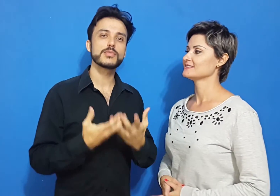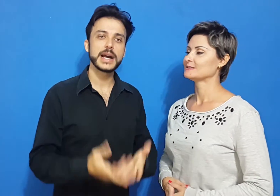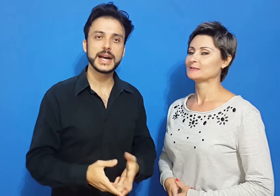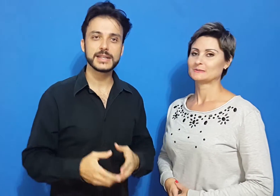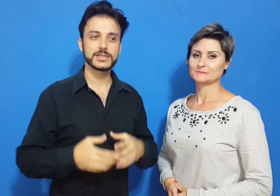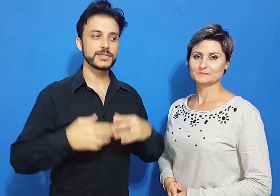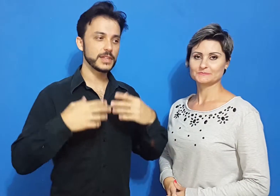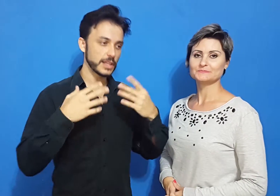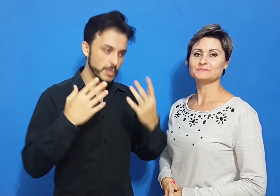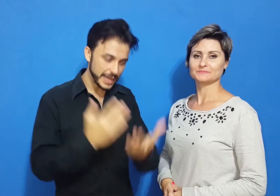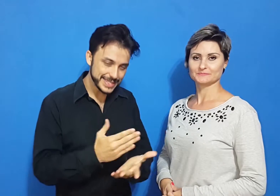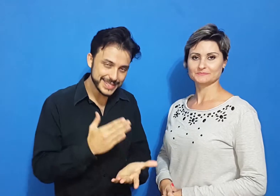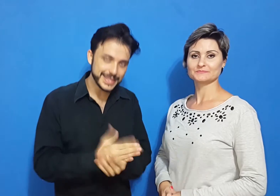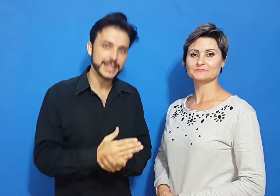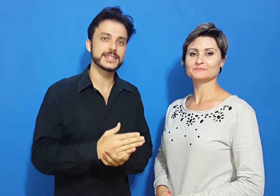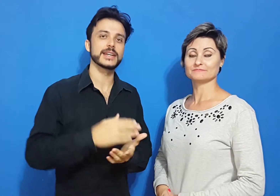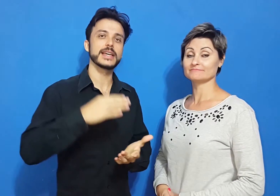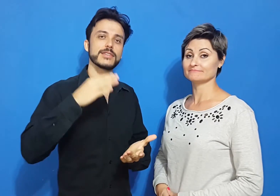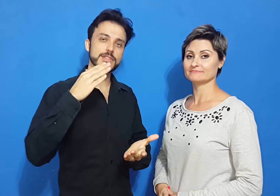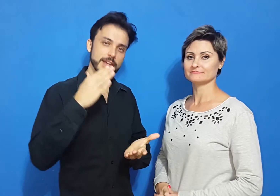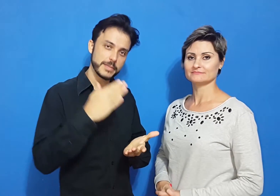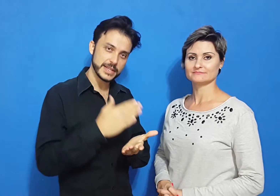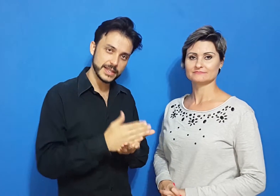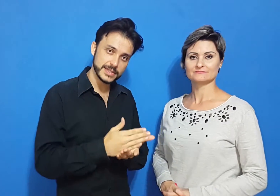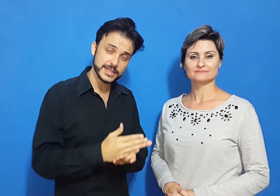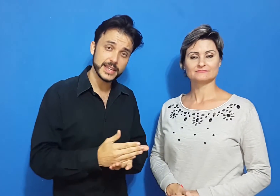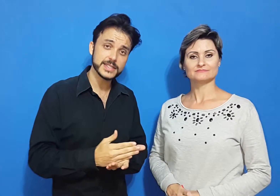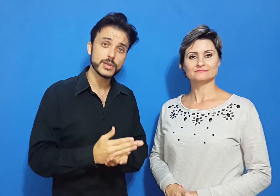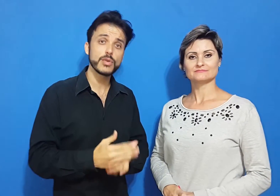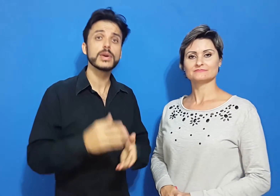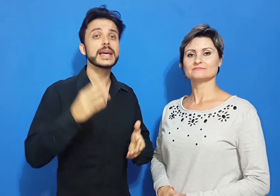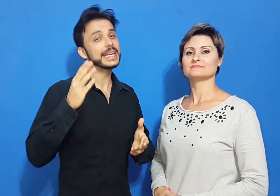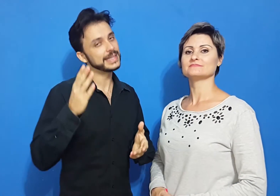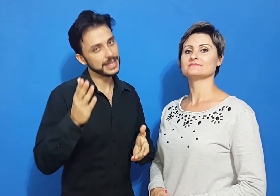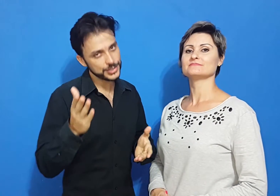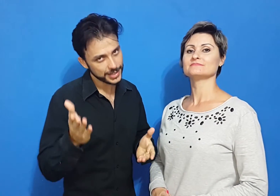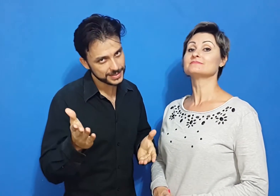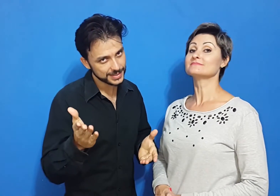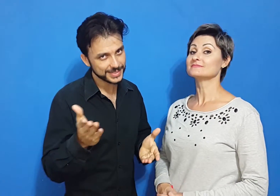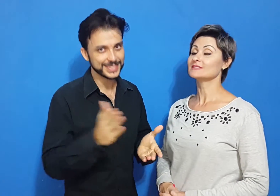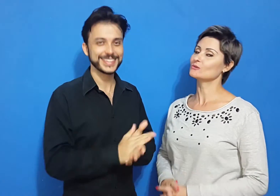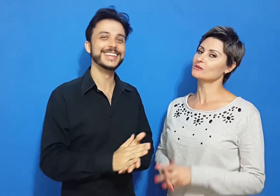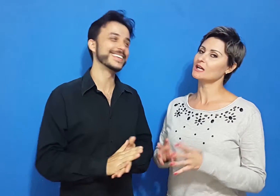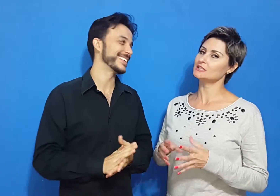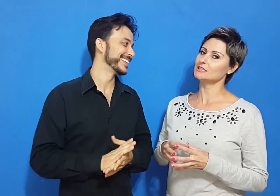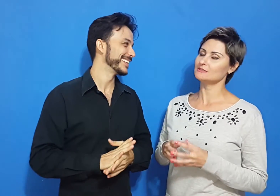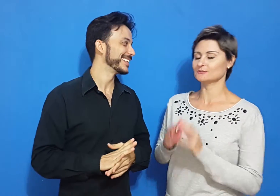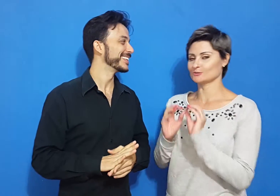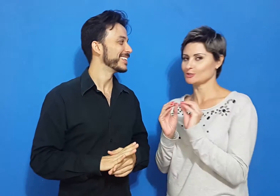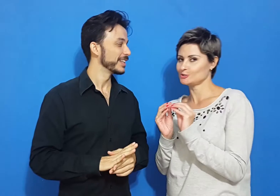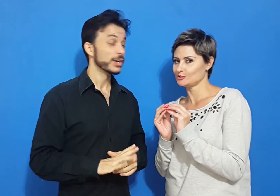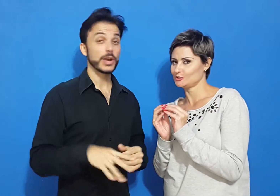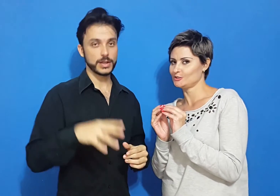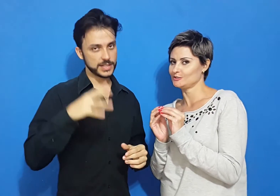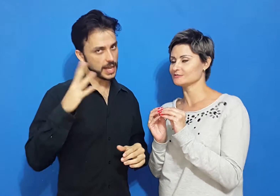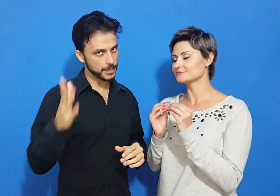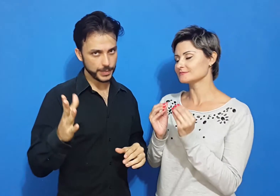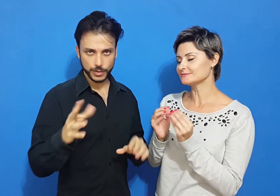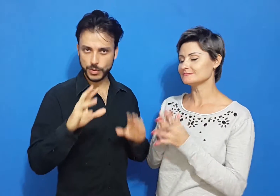acostumadas, enfim, tem uma resistência. E aí você vai quebrar essa resistência com inteligência. Com carinho, com jeitinho. Sempre